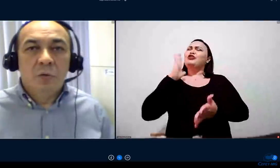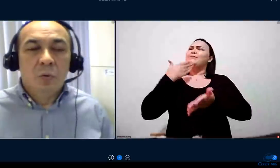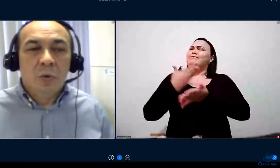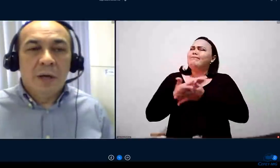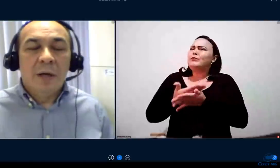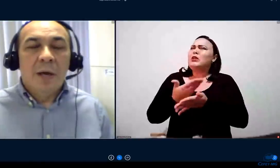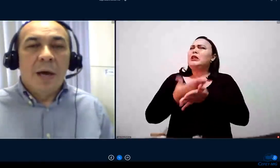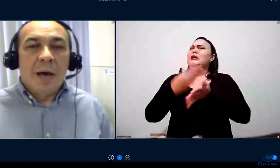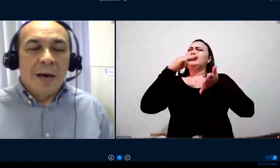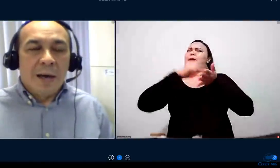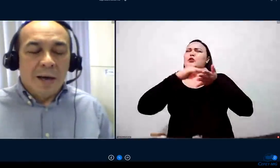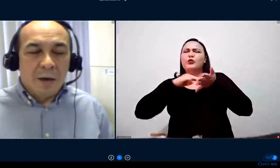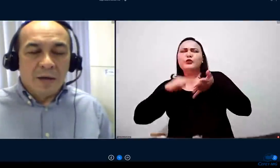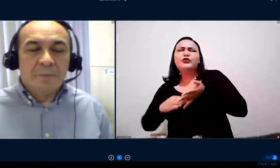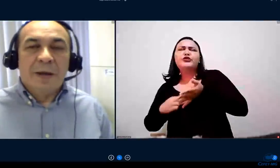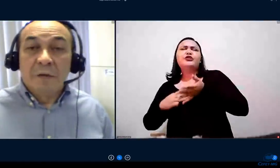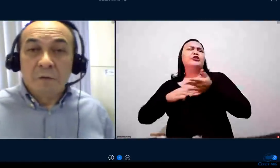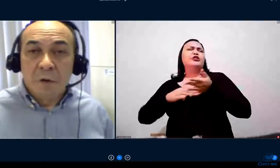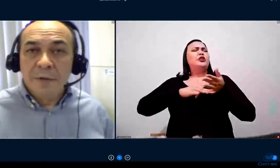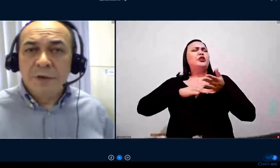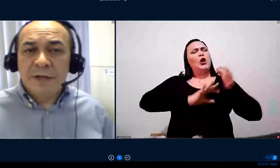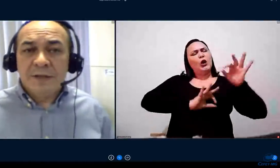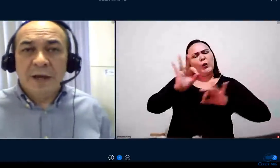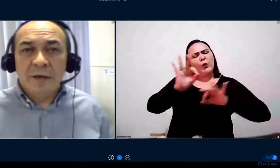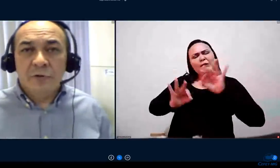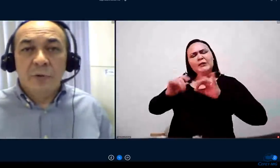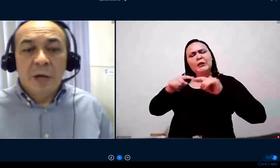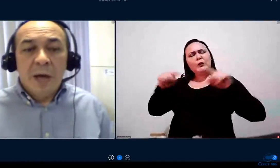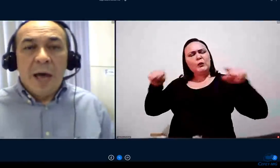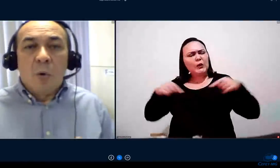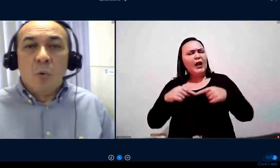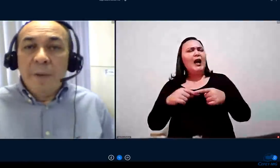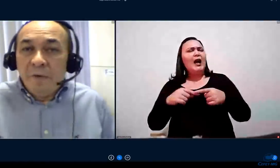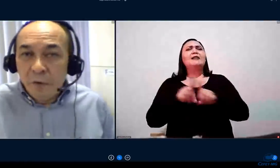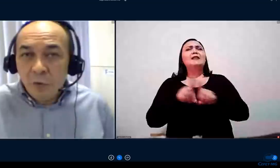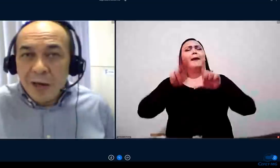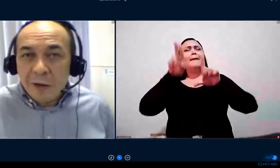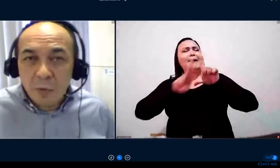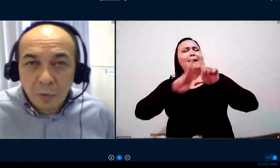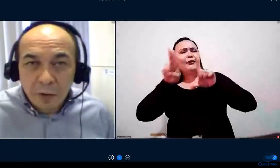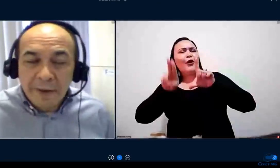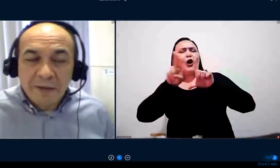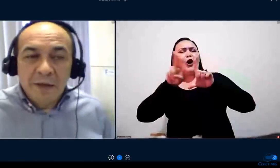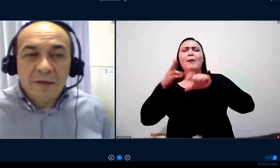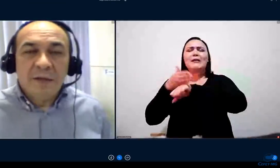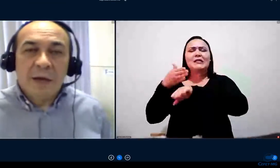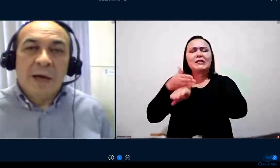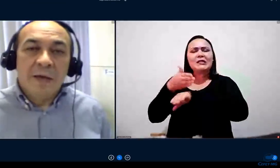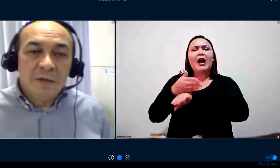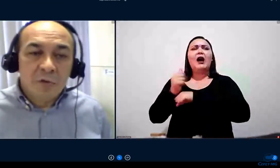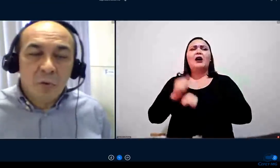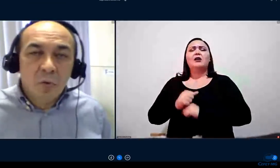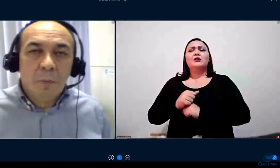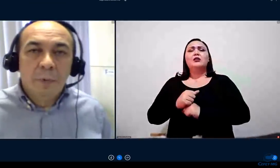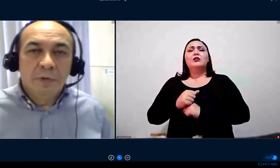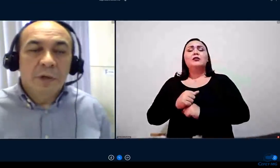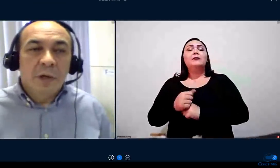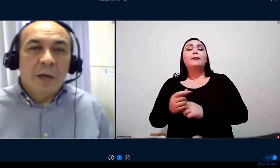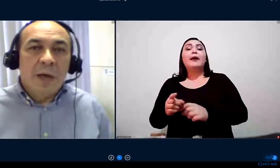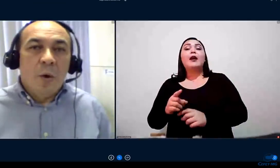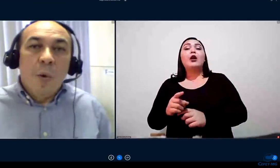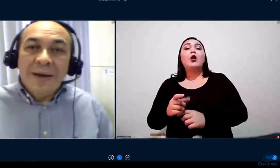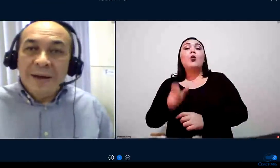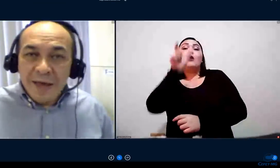infraestrutura, as plataformas de acesso, o perfil do aluno que pertence a esses grupos,